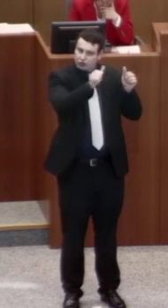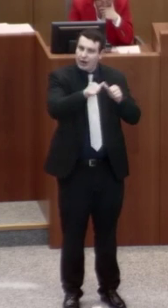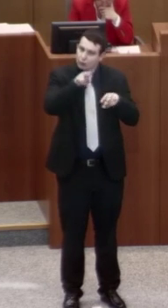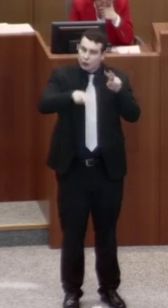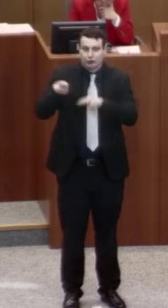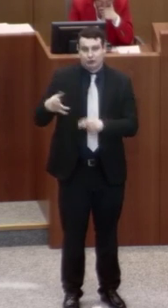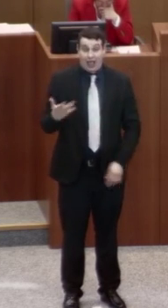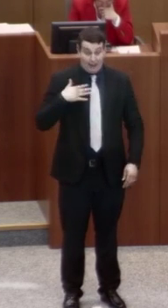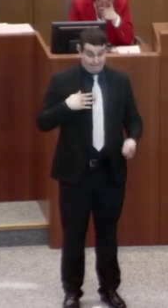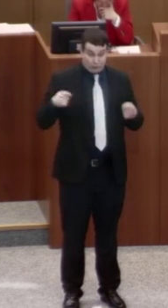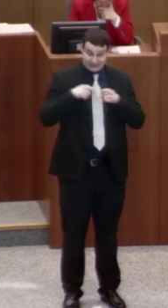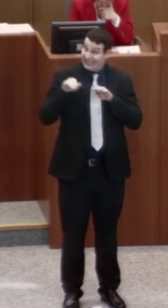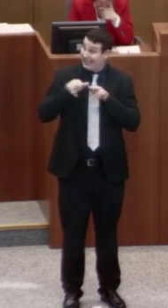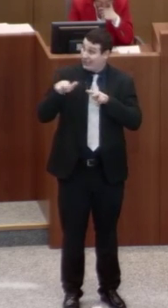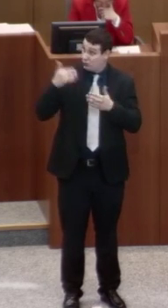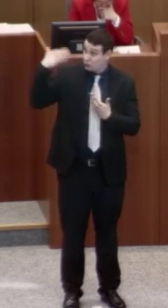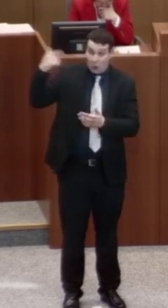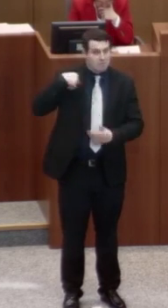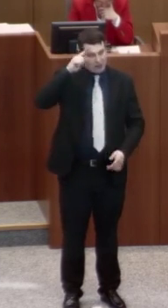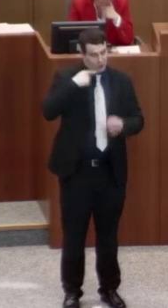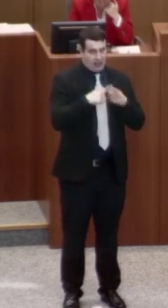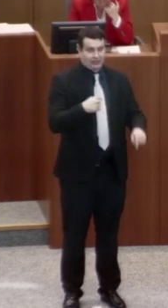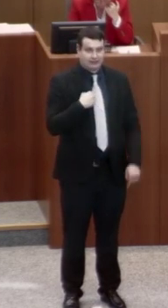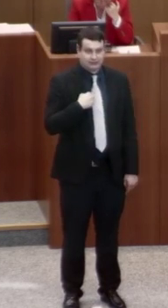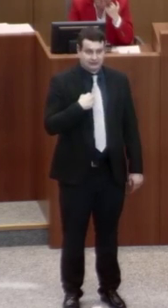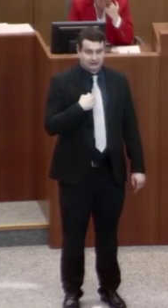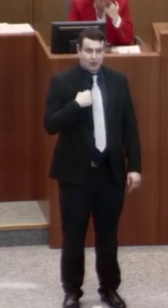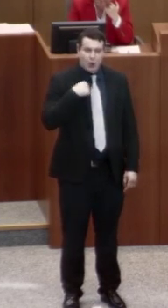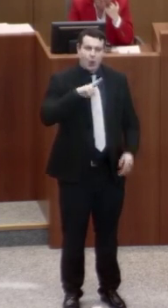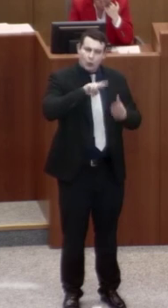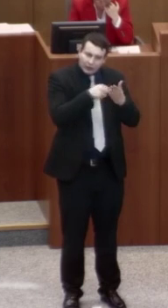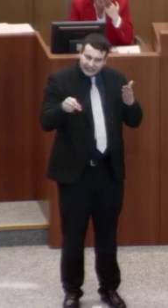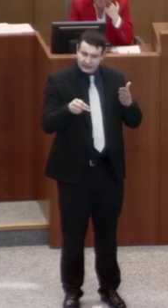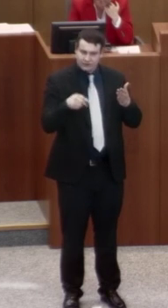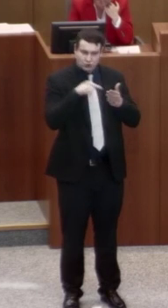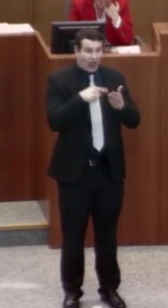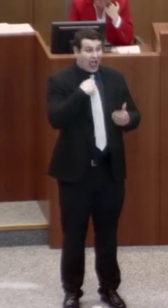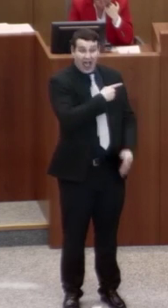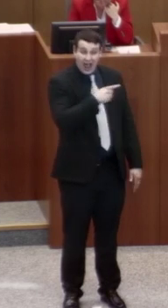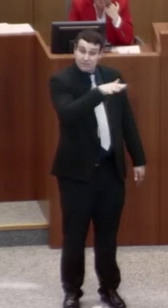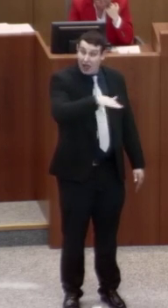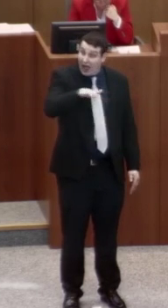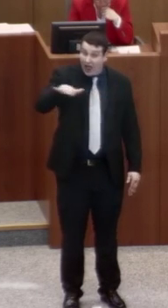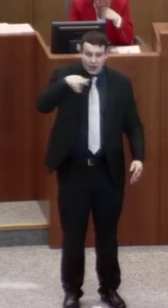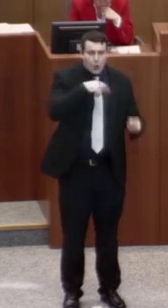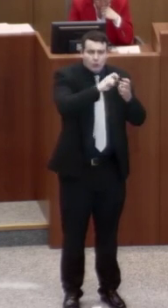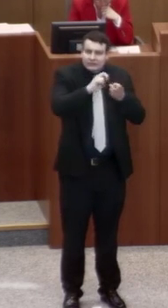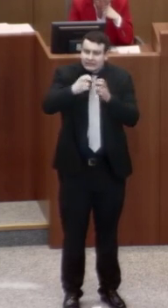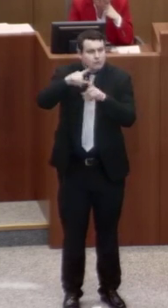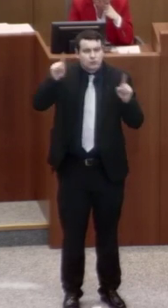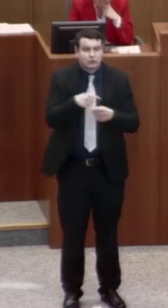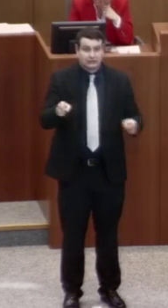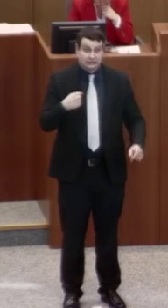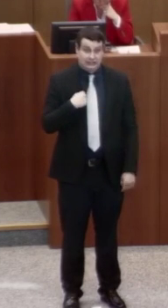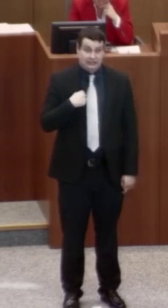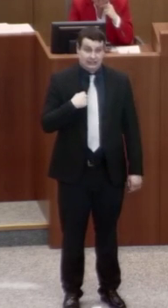als die Bundesregierung sind wir der Auffassung, dass die UN-Bär kein allen gesellschaftlichen Bereichen umgesetzt werden muss. Und